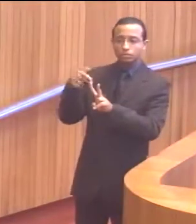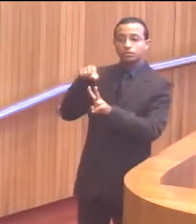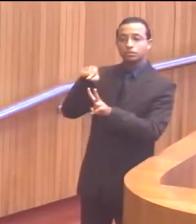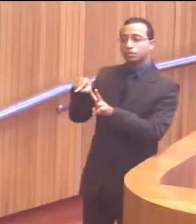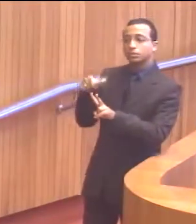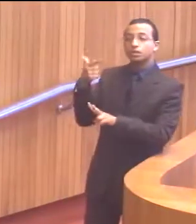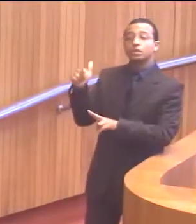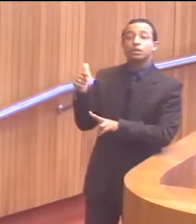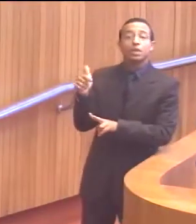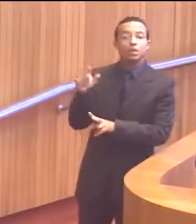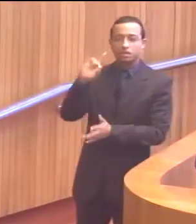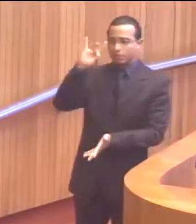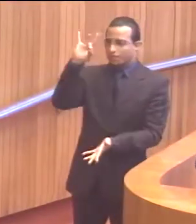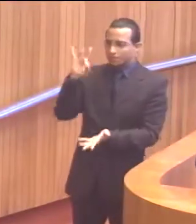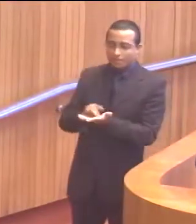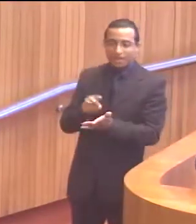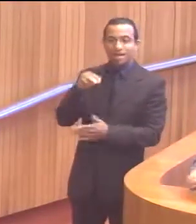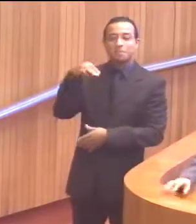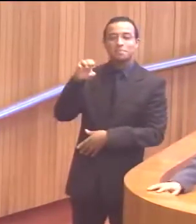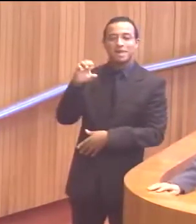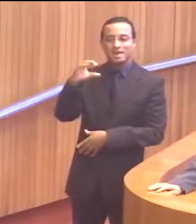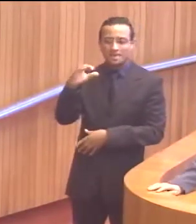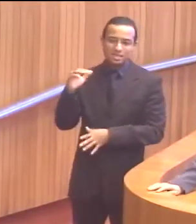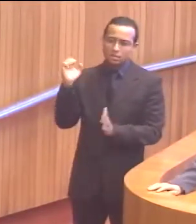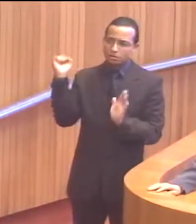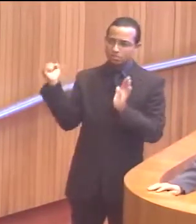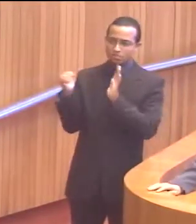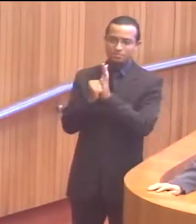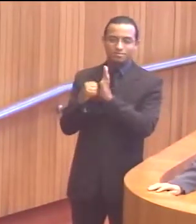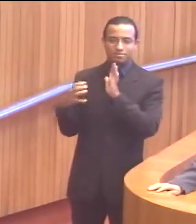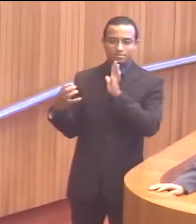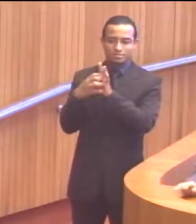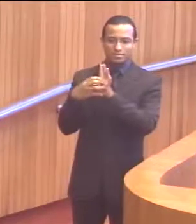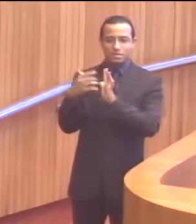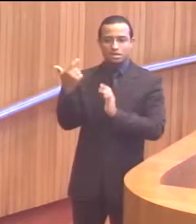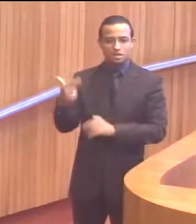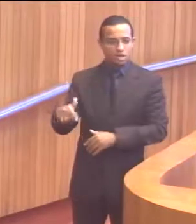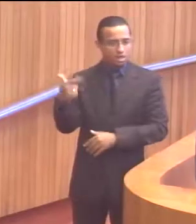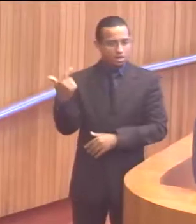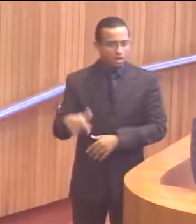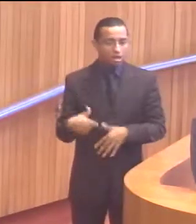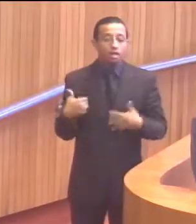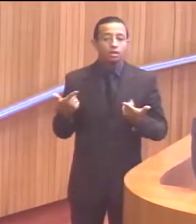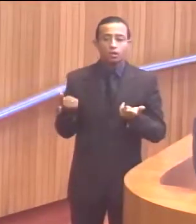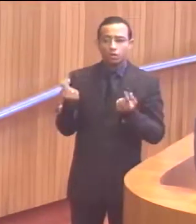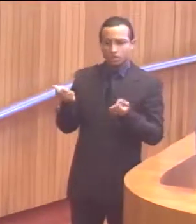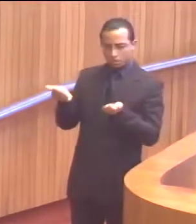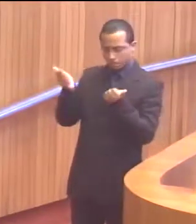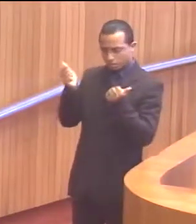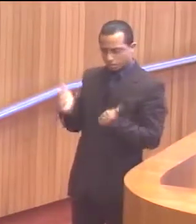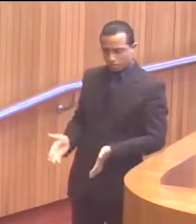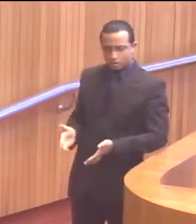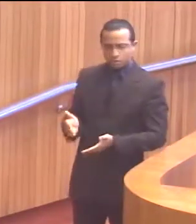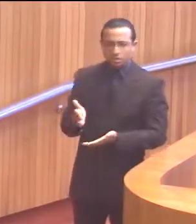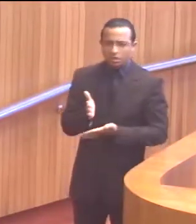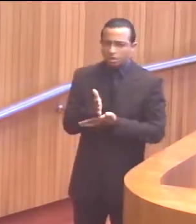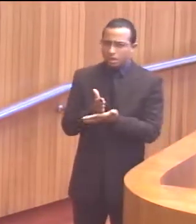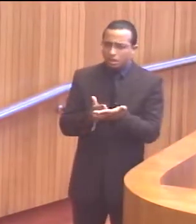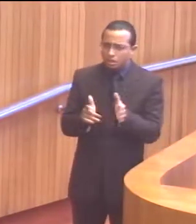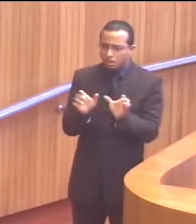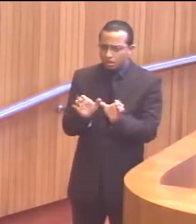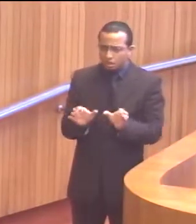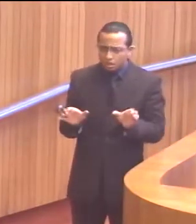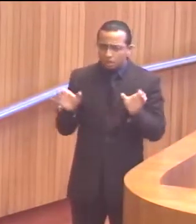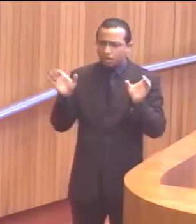não tem reconhecimento pelo MEC. Então, gente gasta quase a mesma